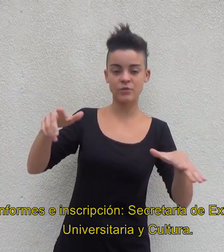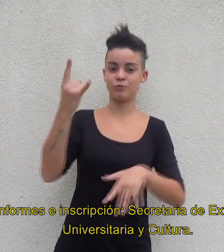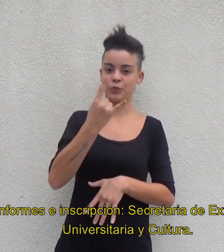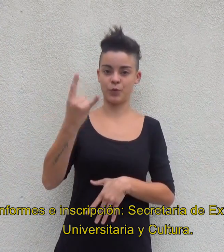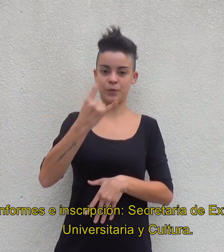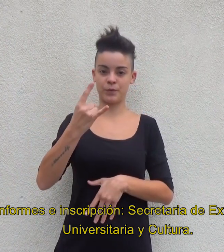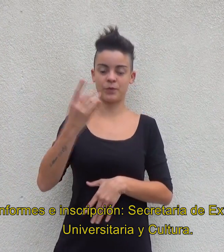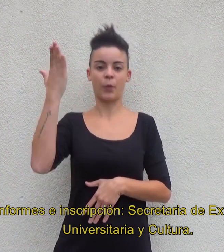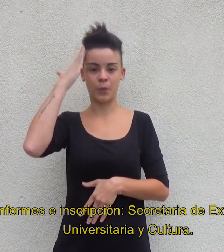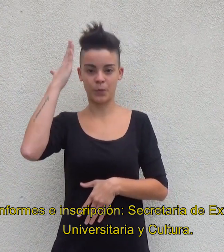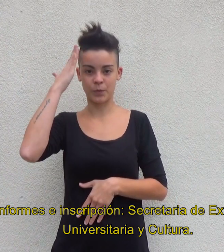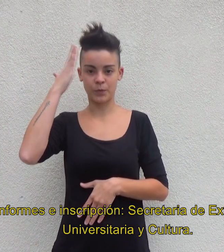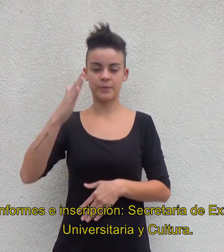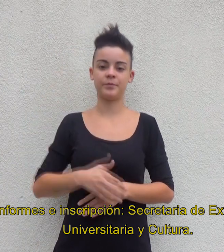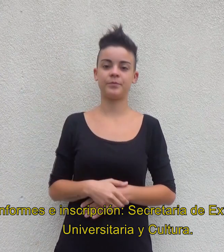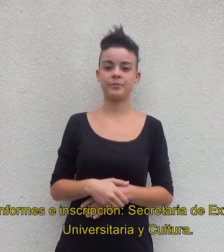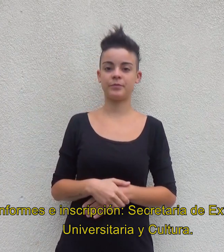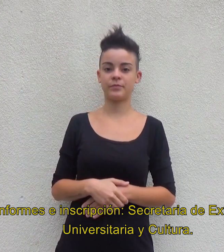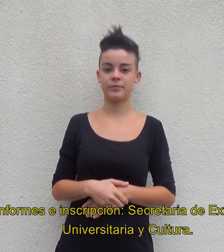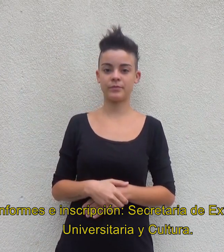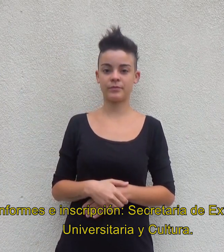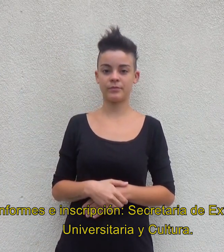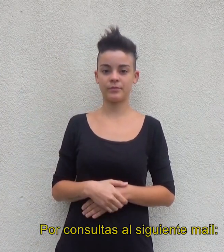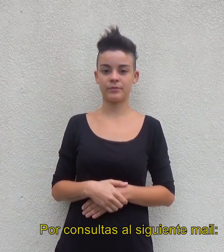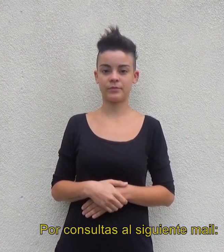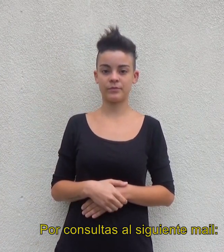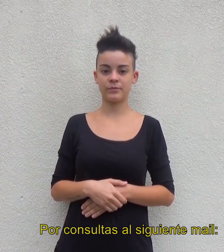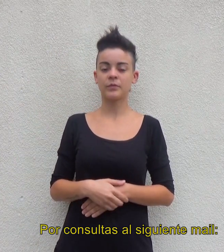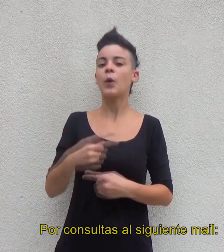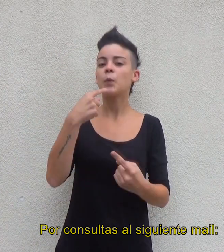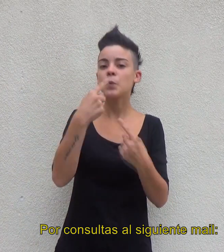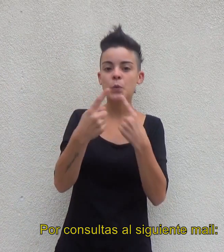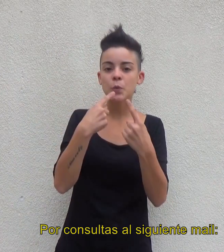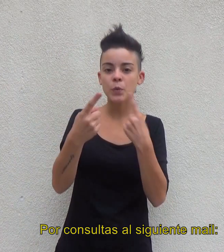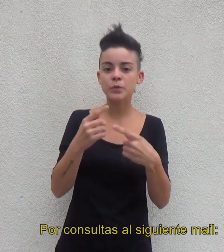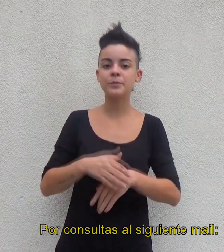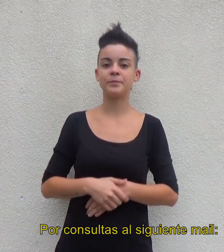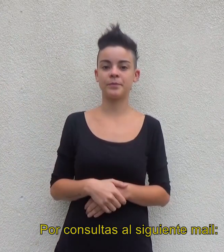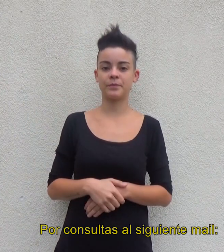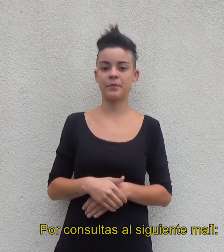y Cultura Por consultas Al siguiente mail